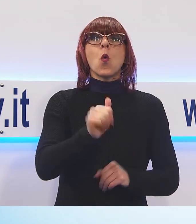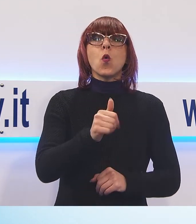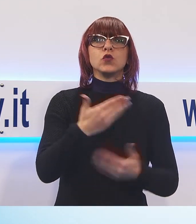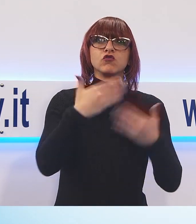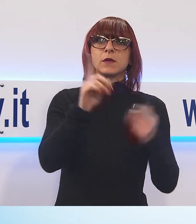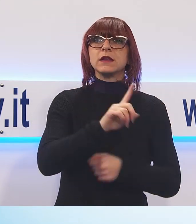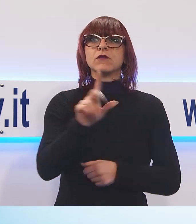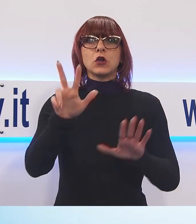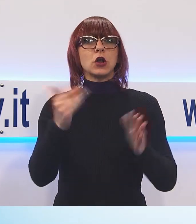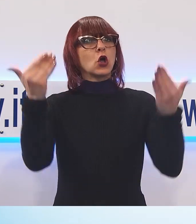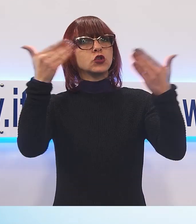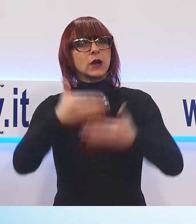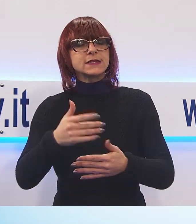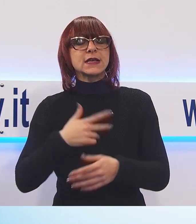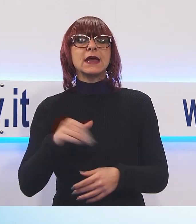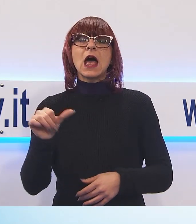il sabato fino alle 21.